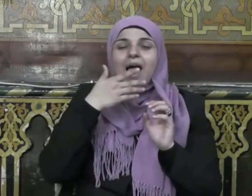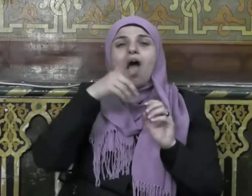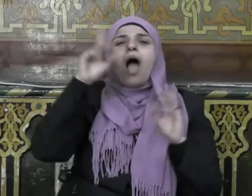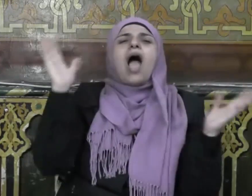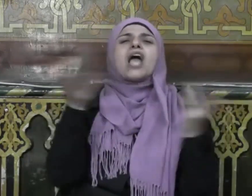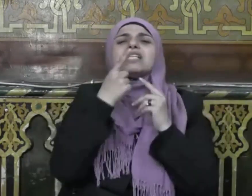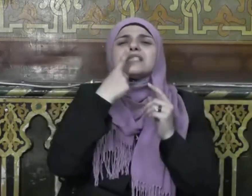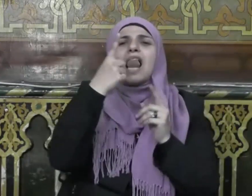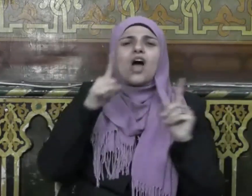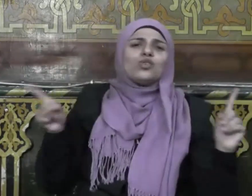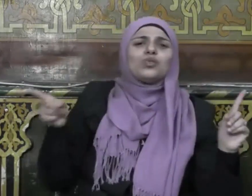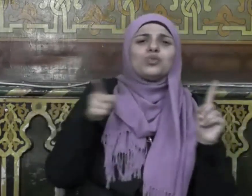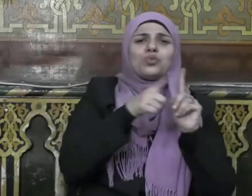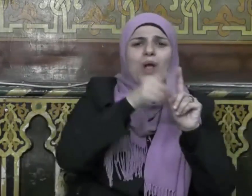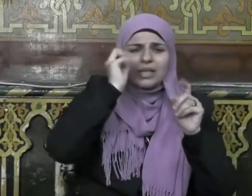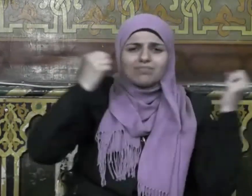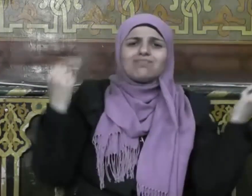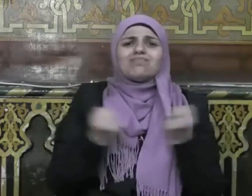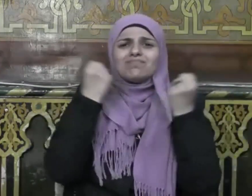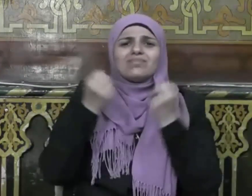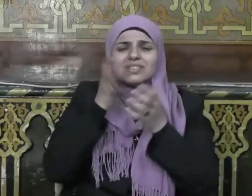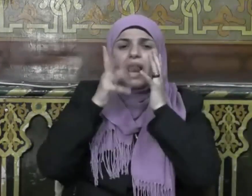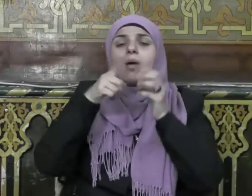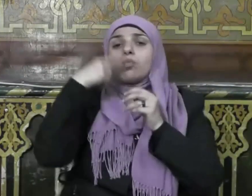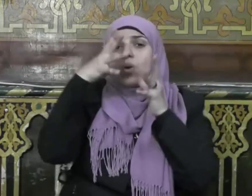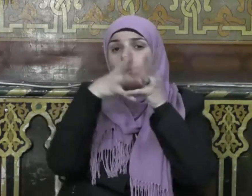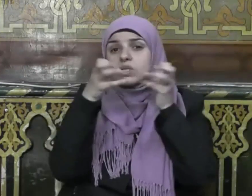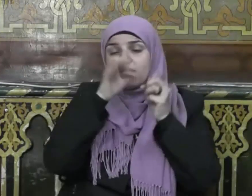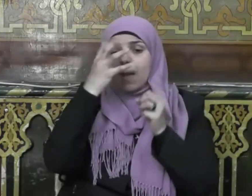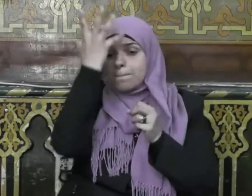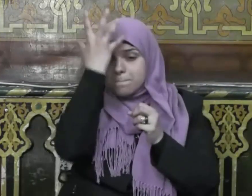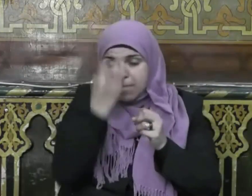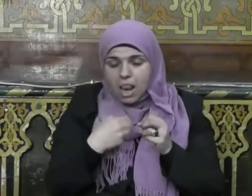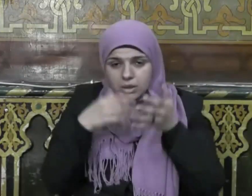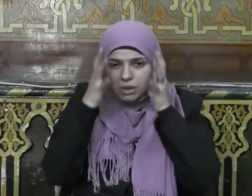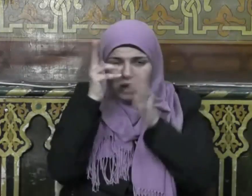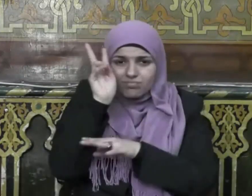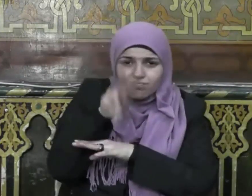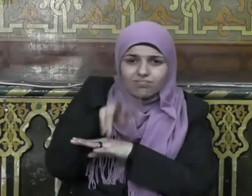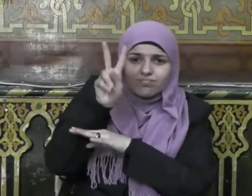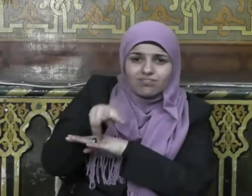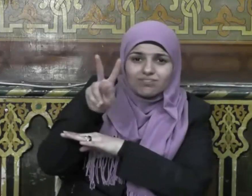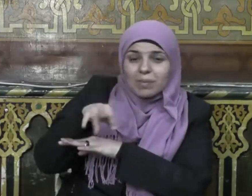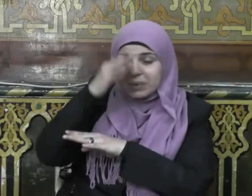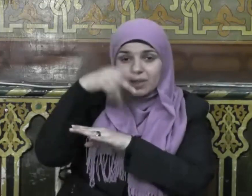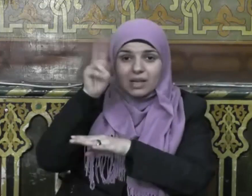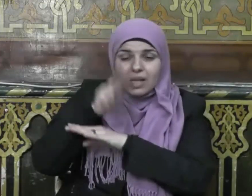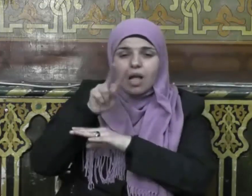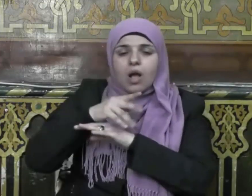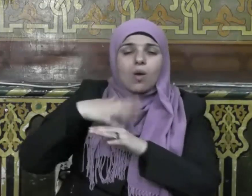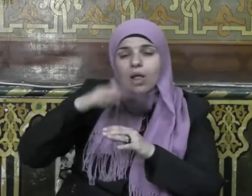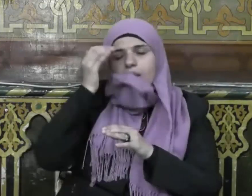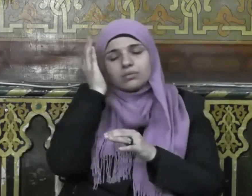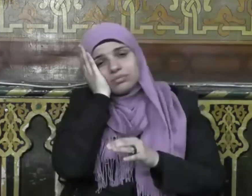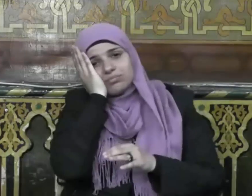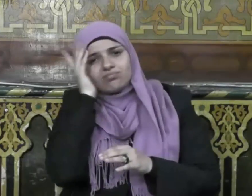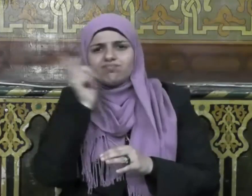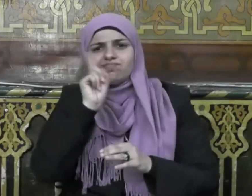وعندما قال سبحانه في وصف مقيم الليل تتجافى جنوبهم عن المضاجع